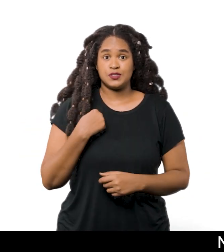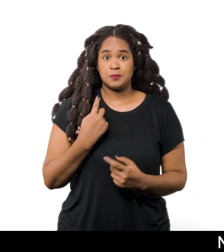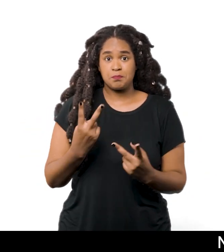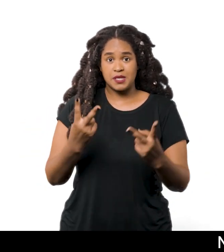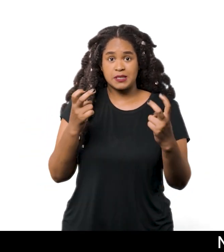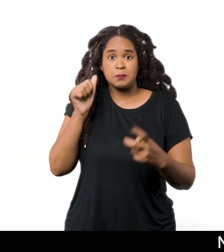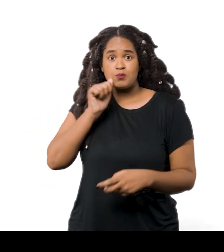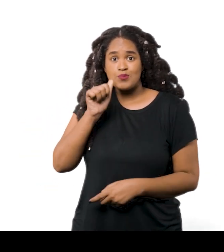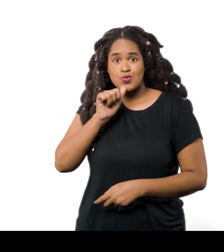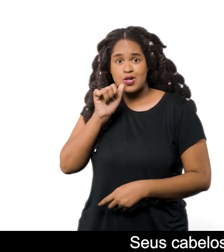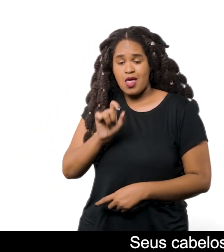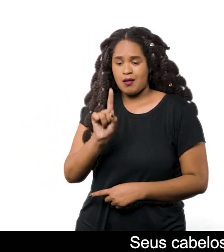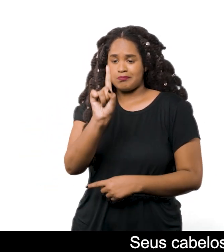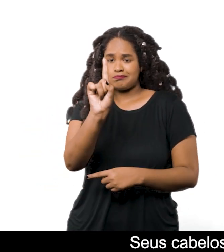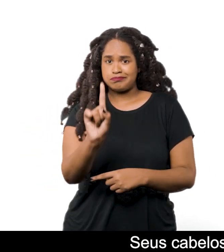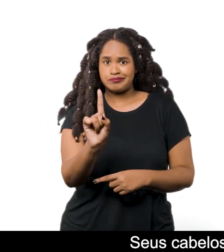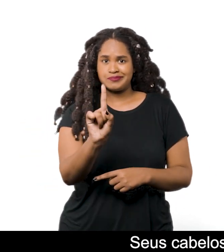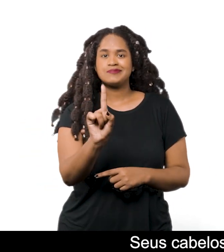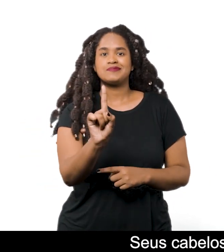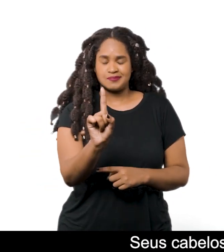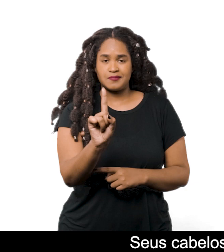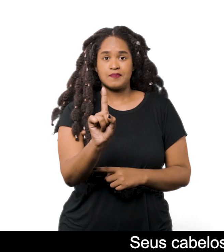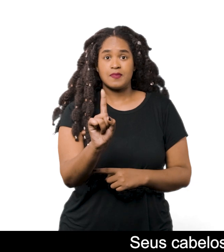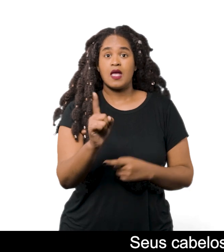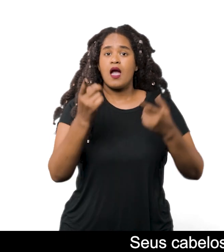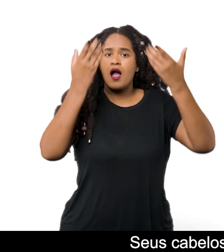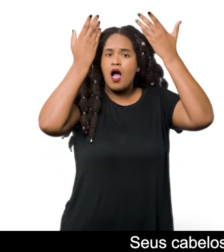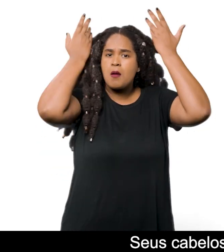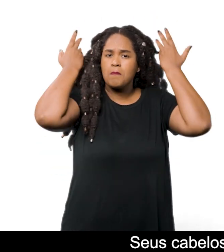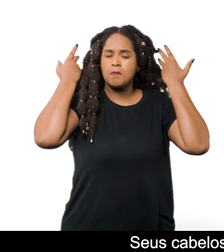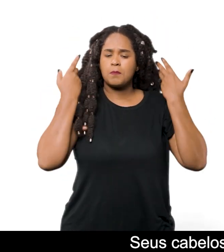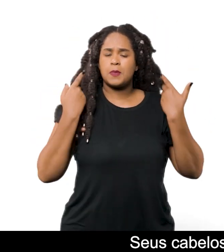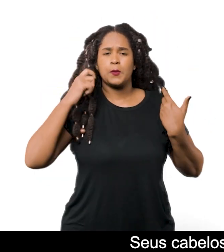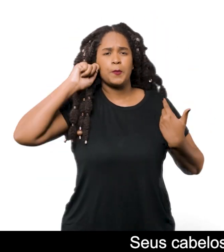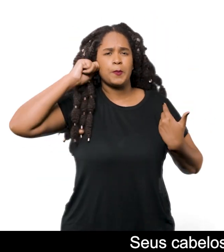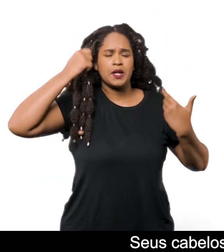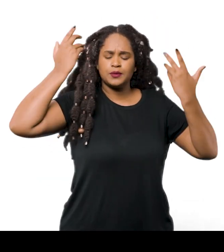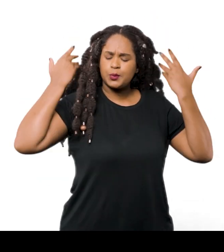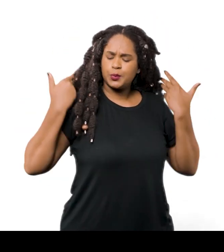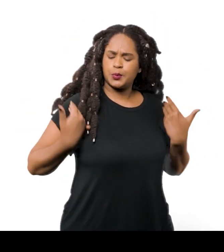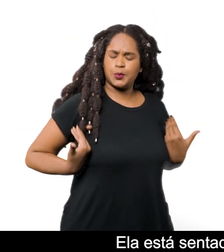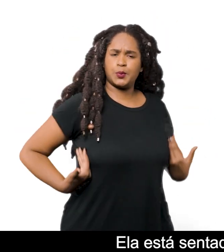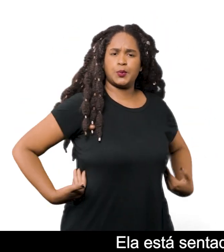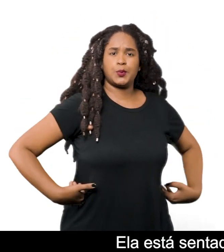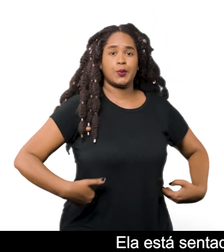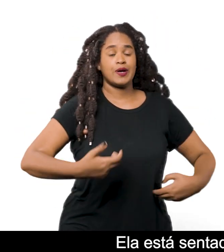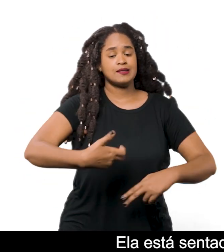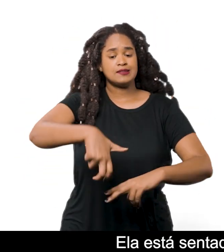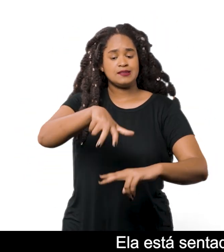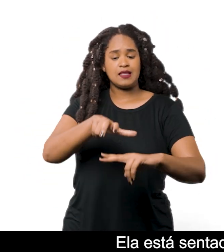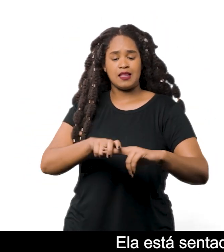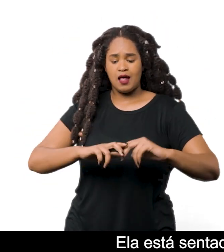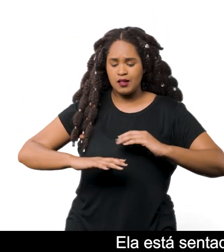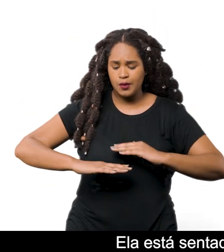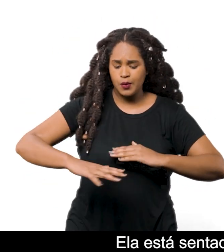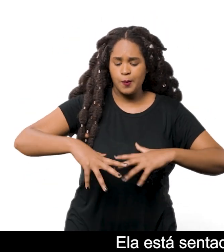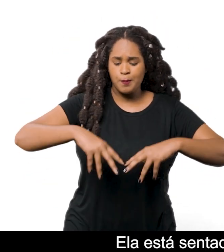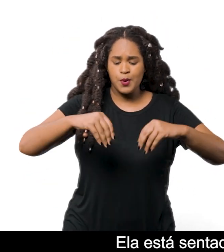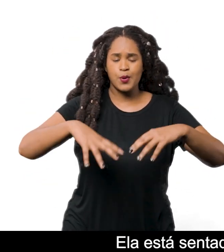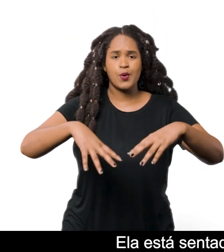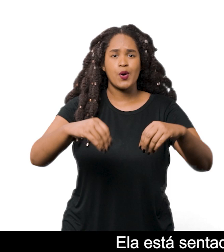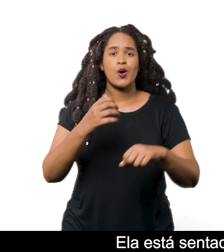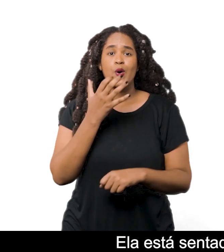artista de costas Seus cabelos pretos são tão longos que alcançam o quadril Ela está sentada sobre mantas